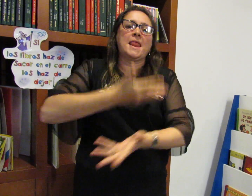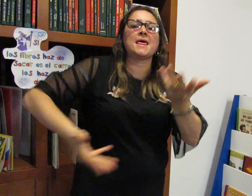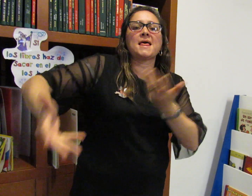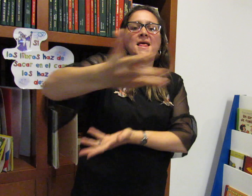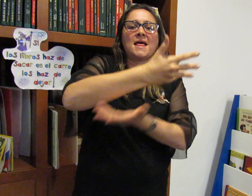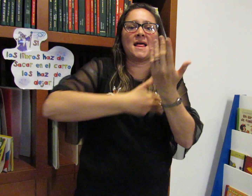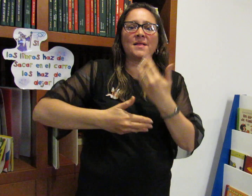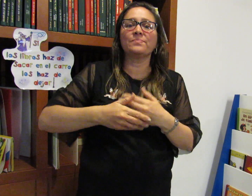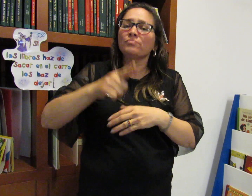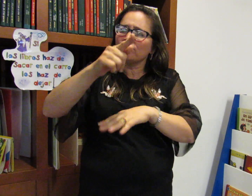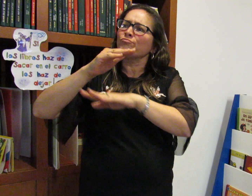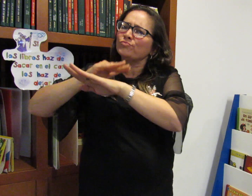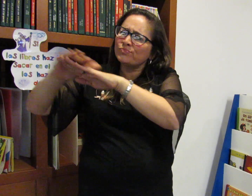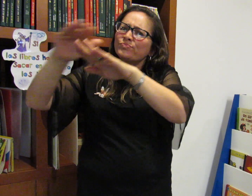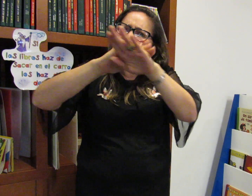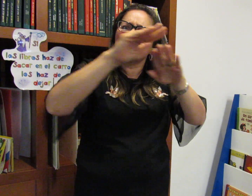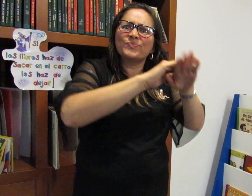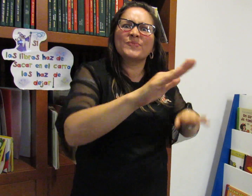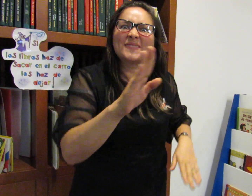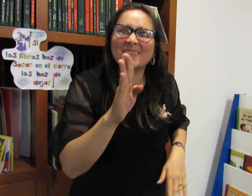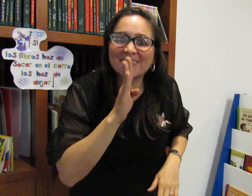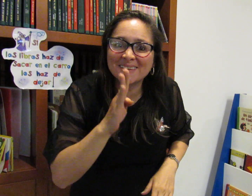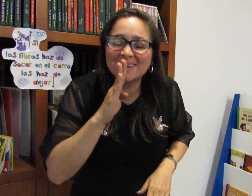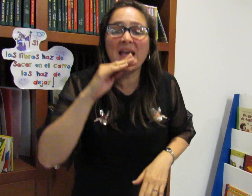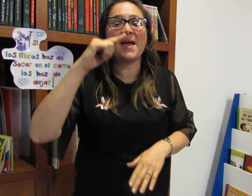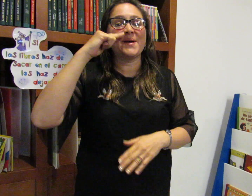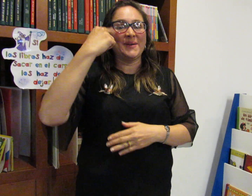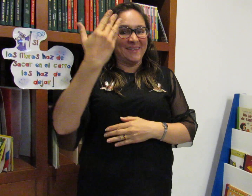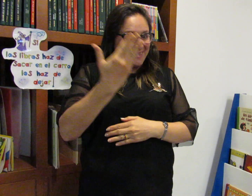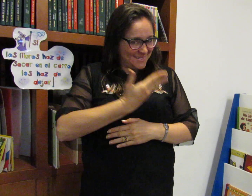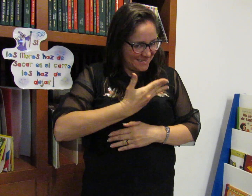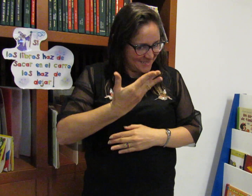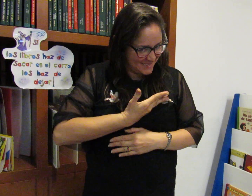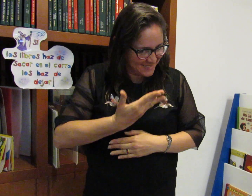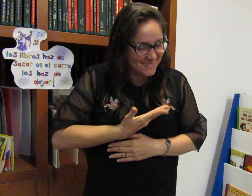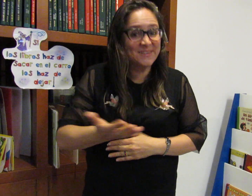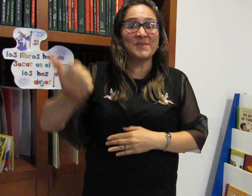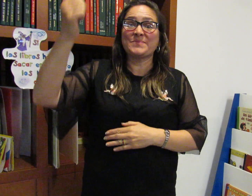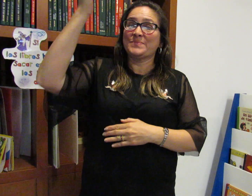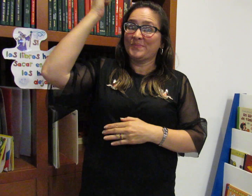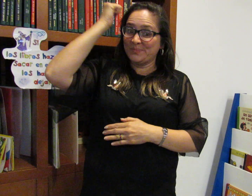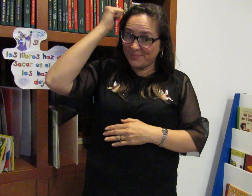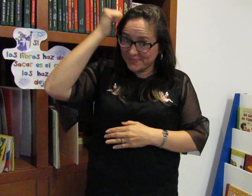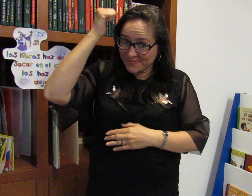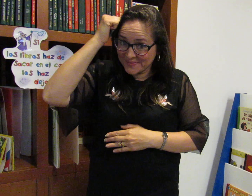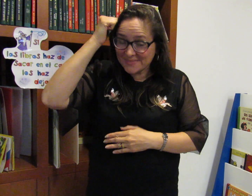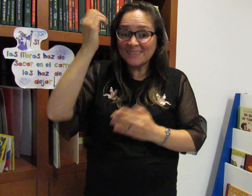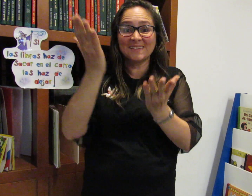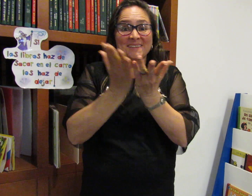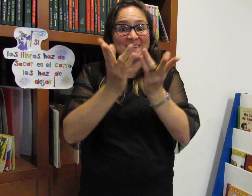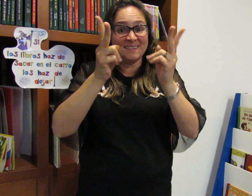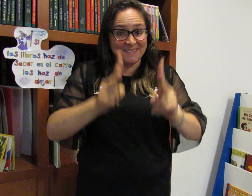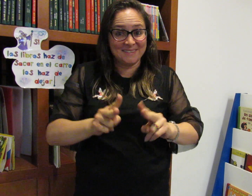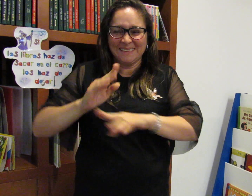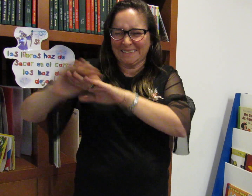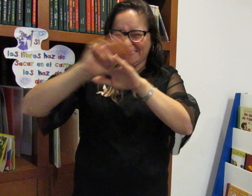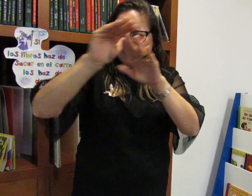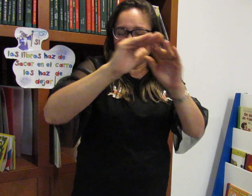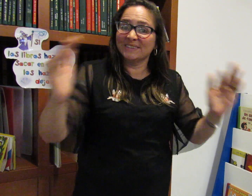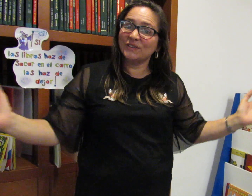los vamos a estar esperando para poder compartir esta obra del cuento. Pueden invitar a los padres, a docentes, estudiantes,